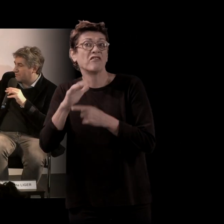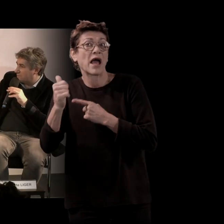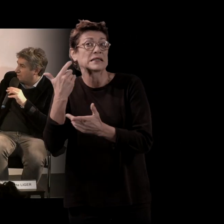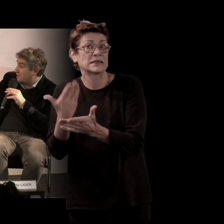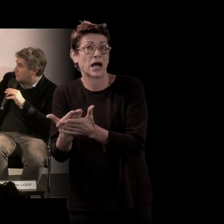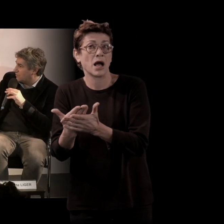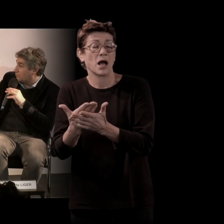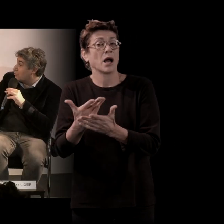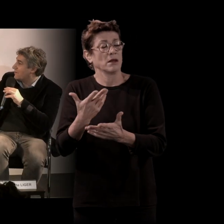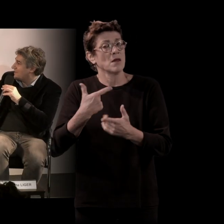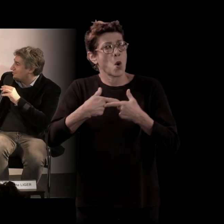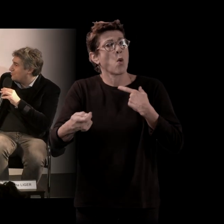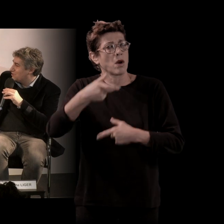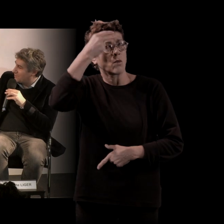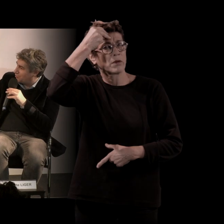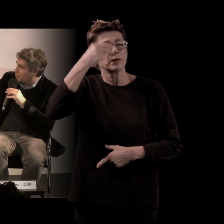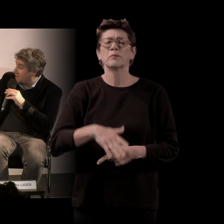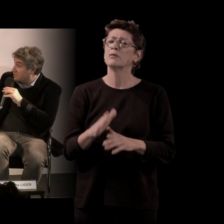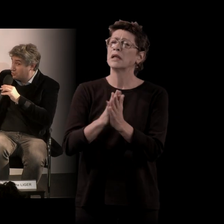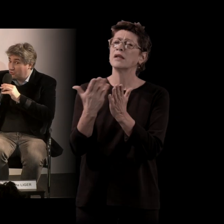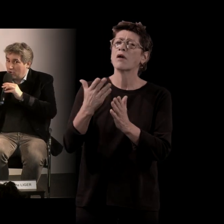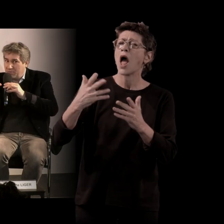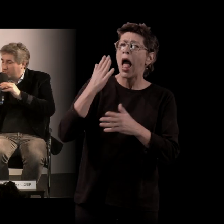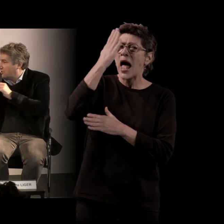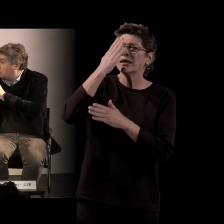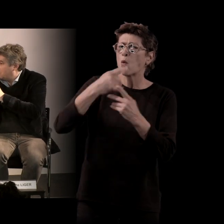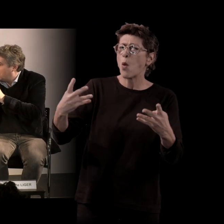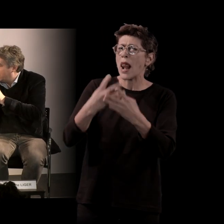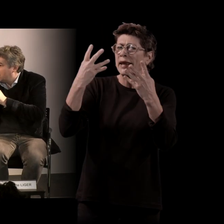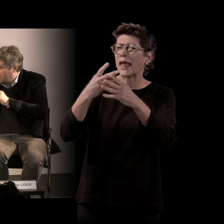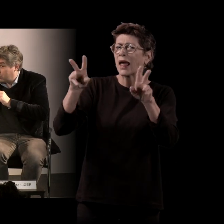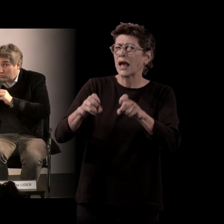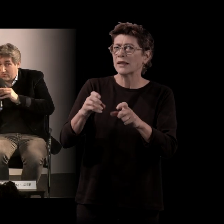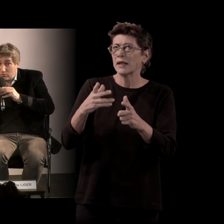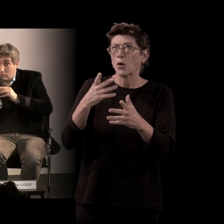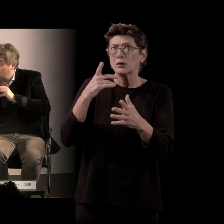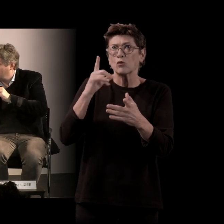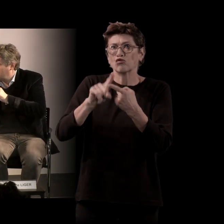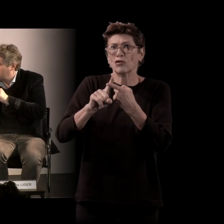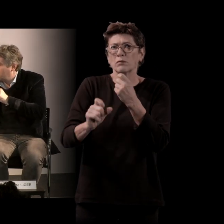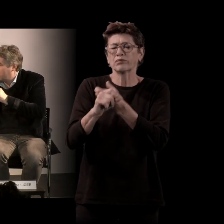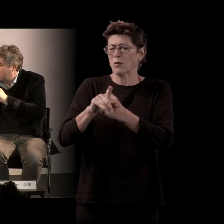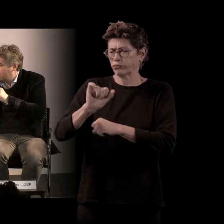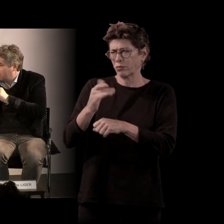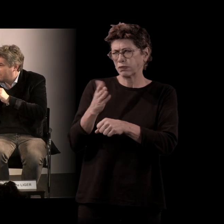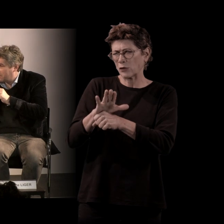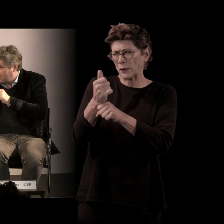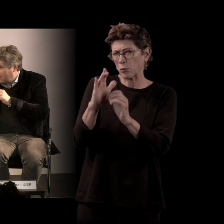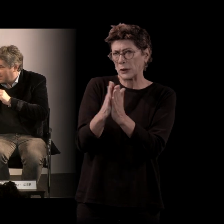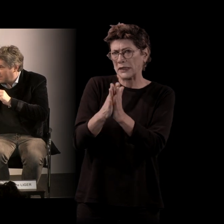animaux de la guerre,'est aussi une rencontre avec un sujet à me proprement parler. Juste, représente un tout petit peu le livre pour que ceux qui ne le connaissent pas aient un petit